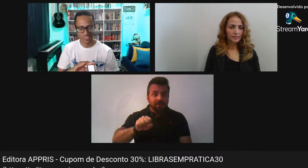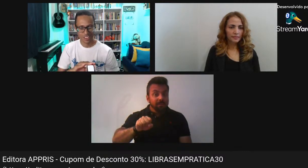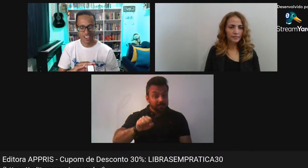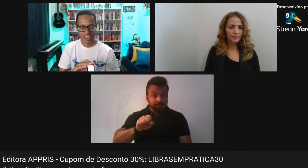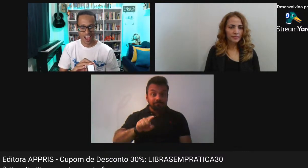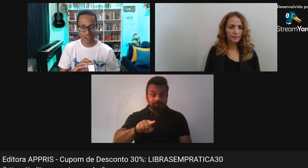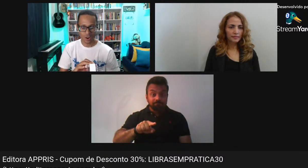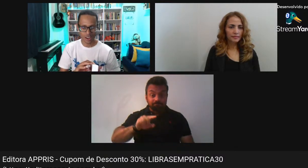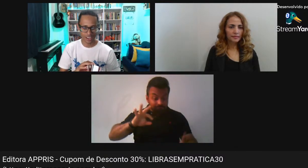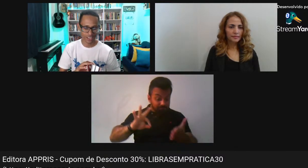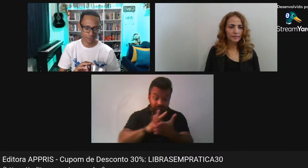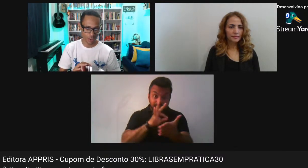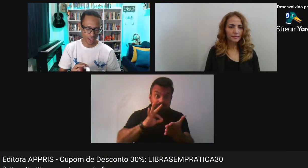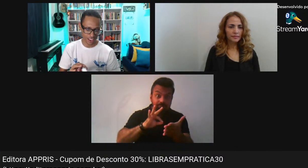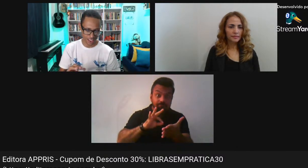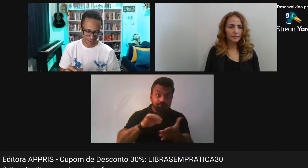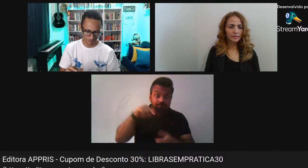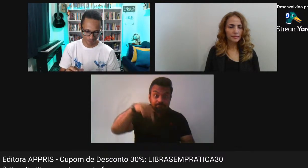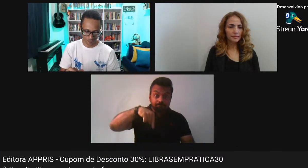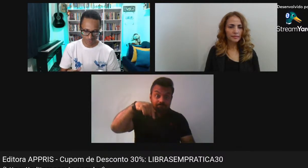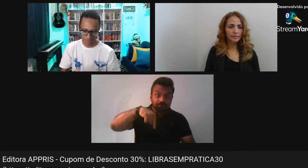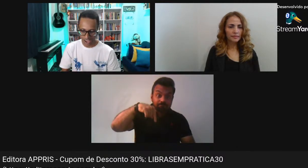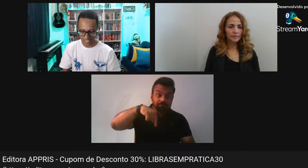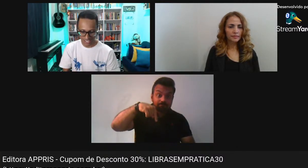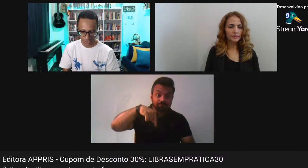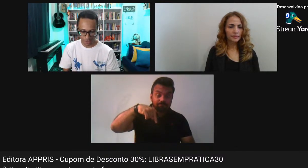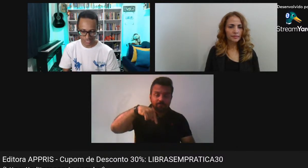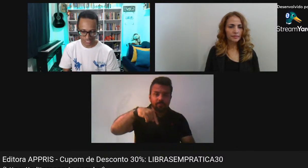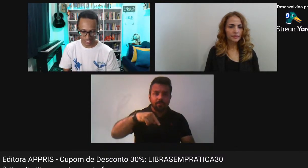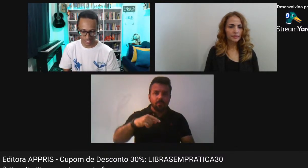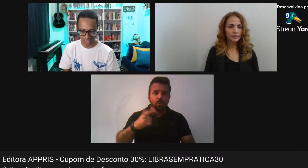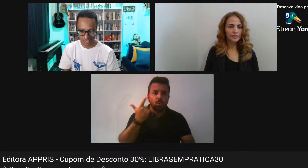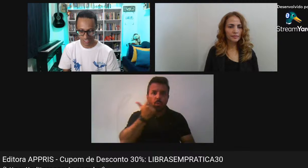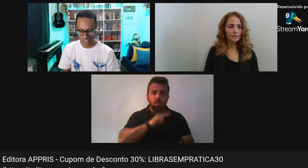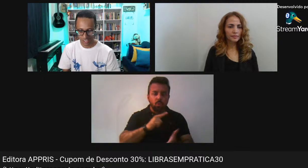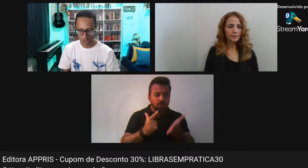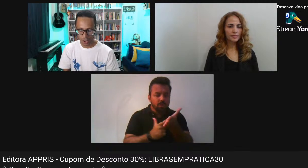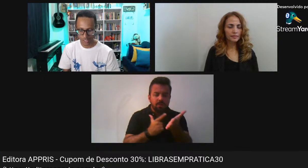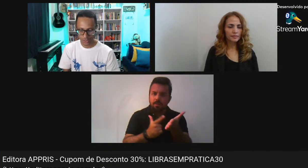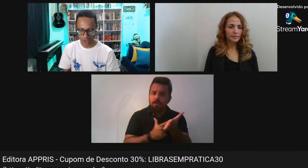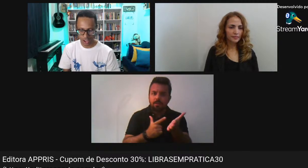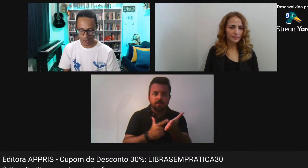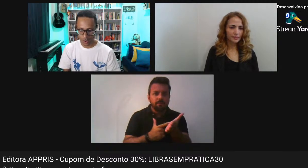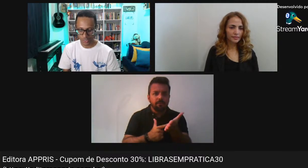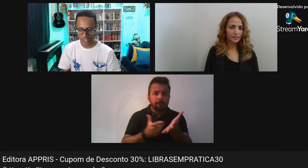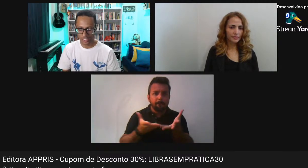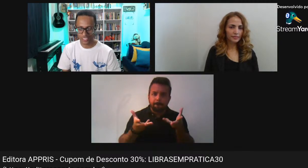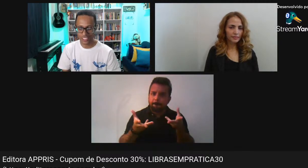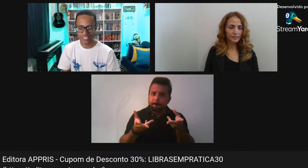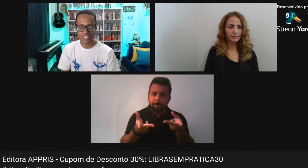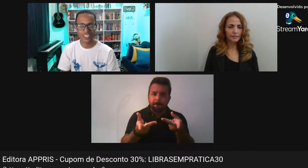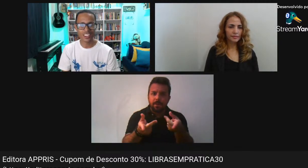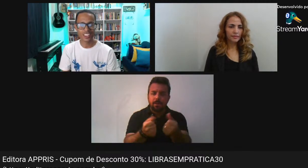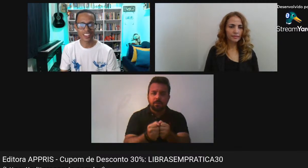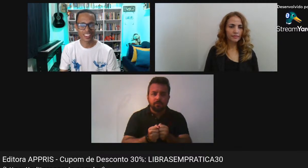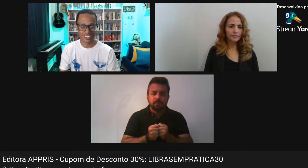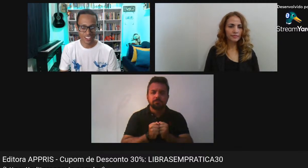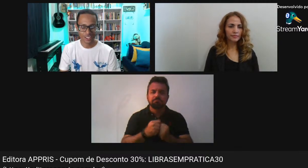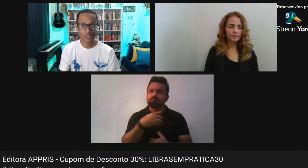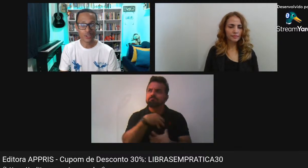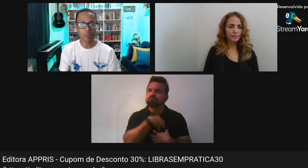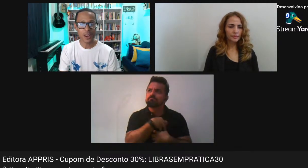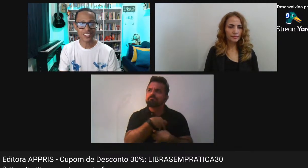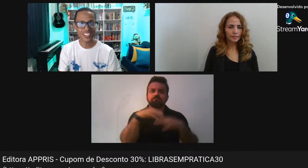Agora Eu fiquei Mais ainda feliz Quando a Golda Disse que